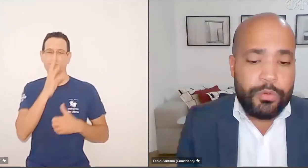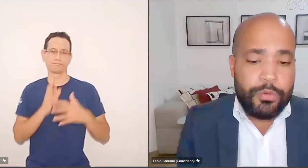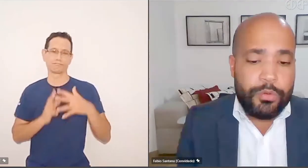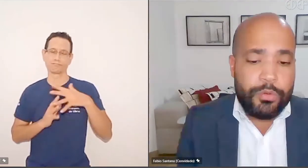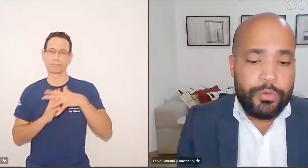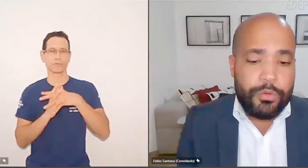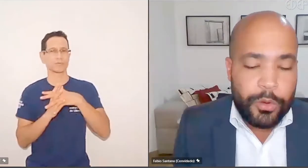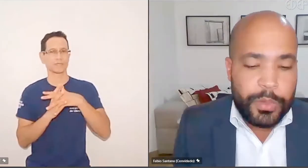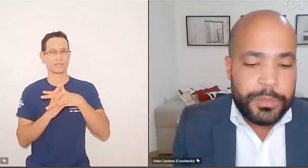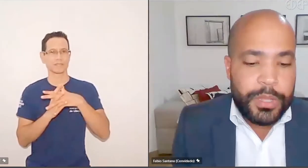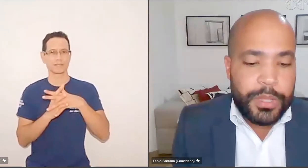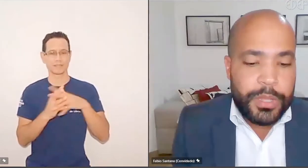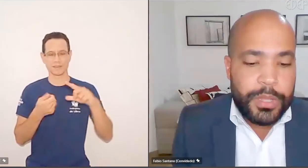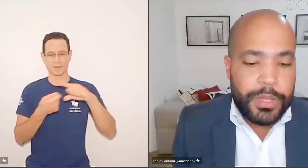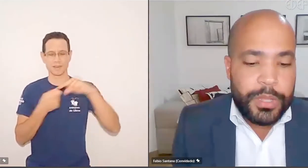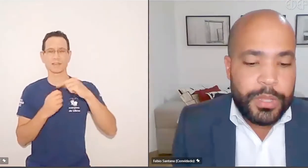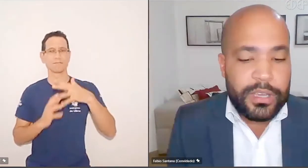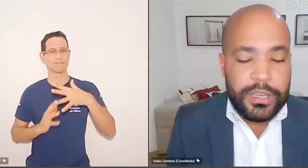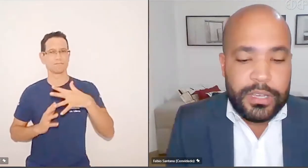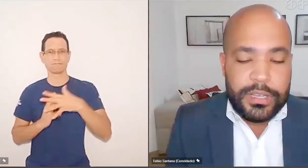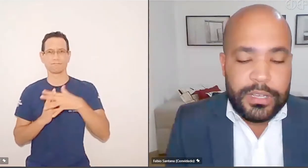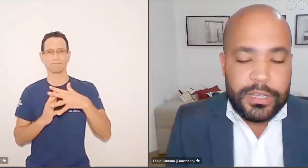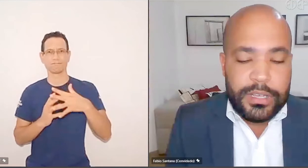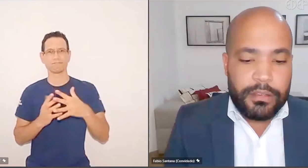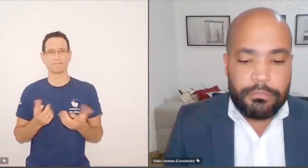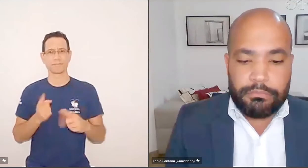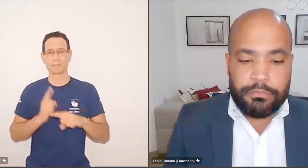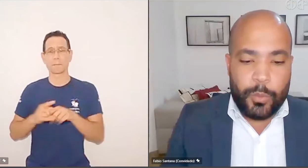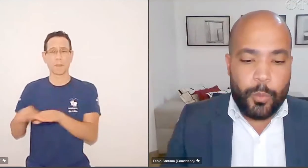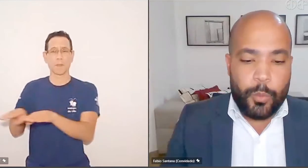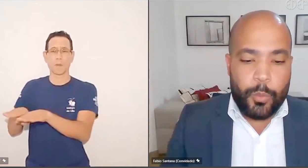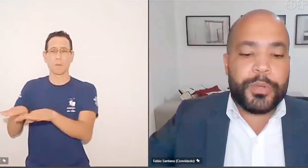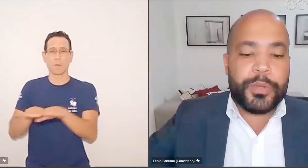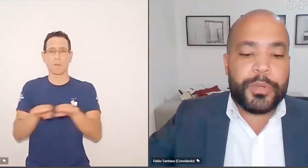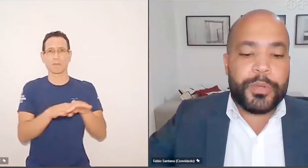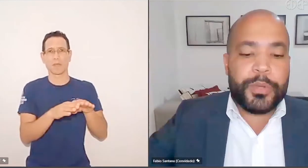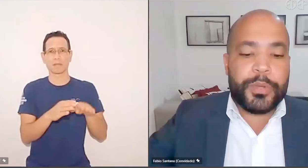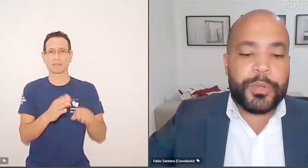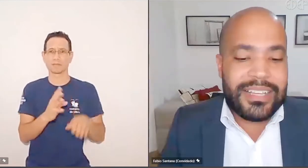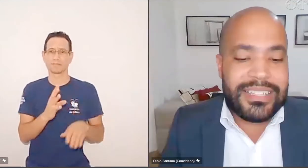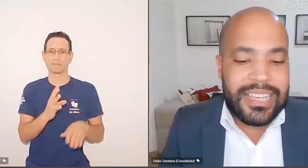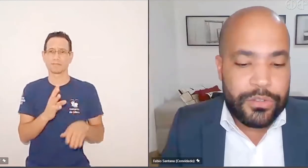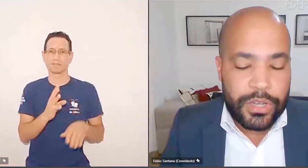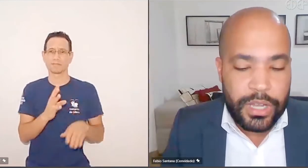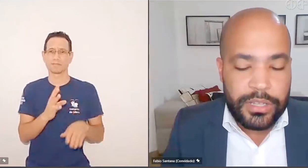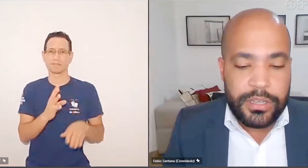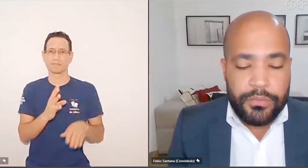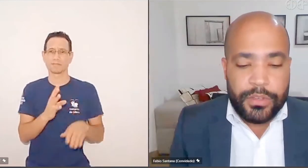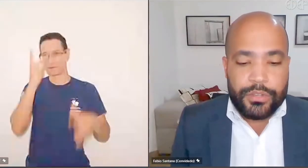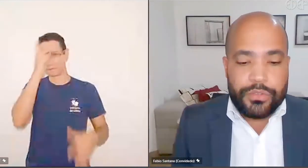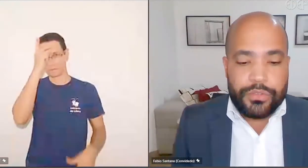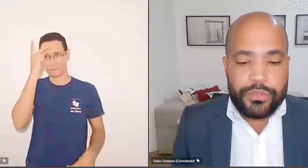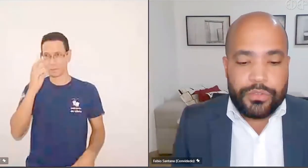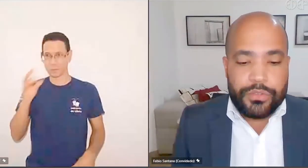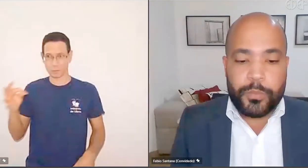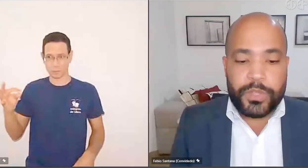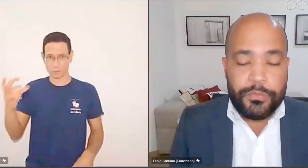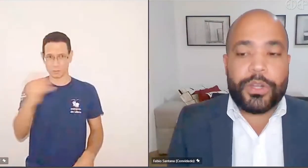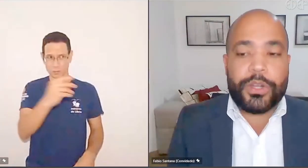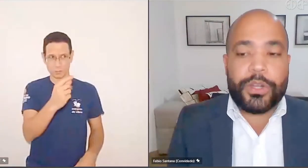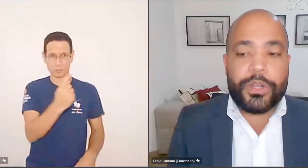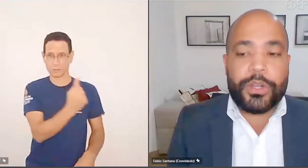e, em última análise, viola o princípio da igualdade. Porque, se uma outra pessoa não poderia ter acesso àquele serviço,